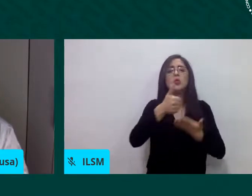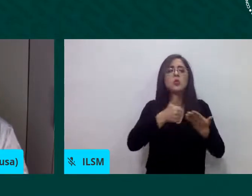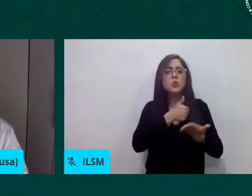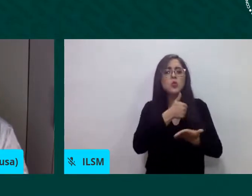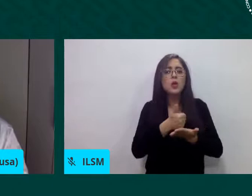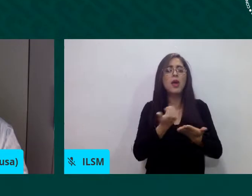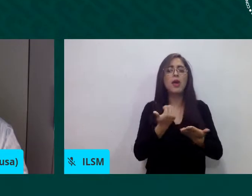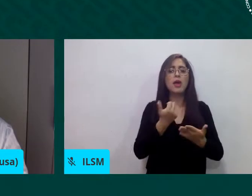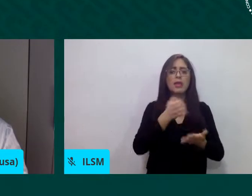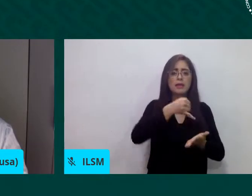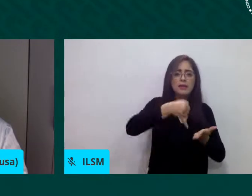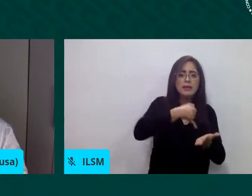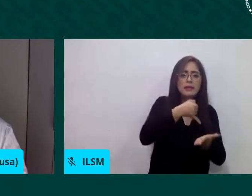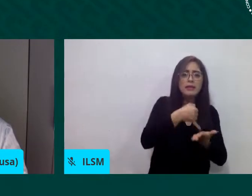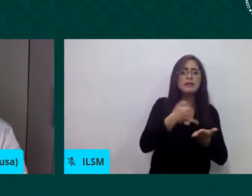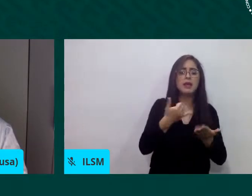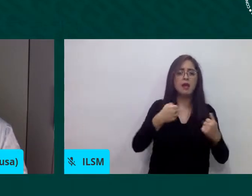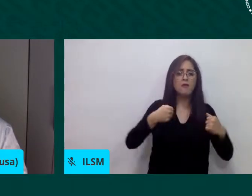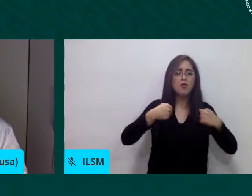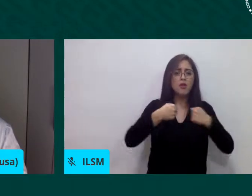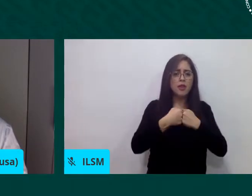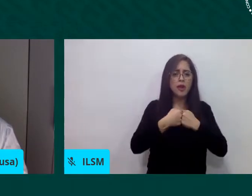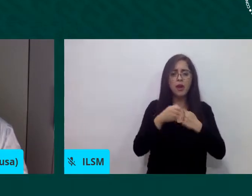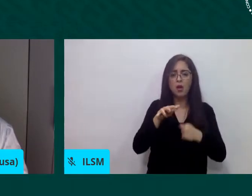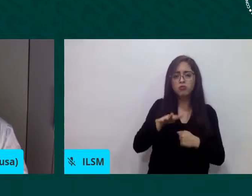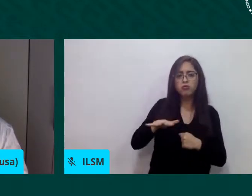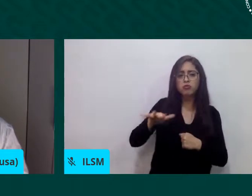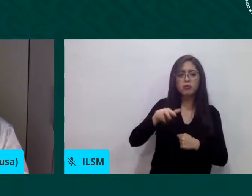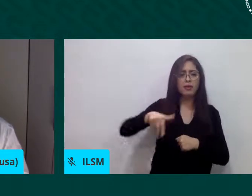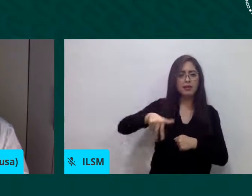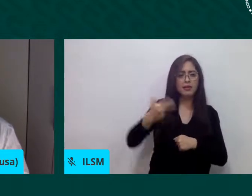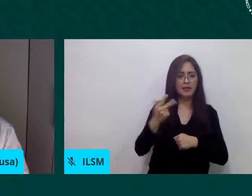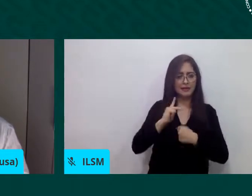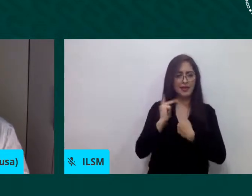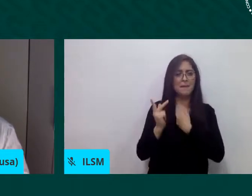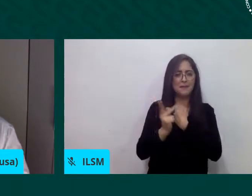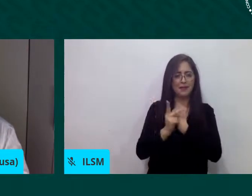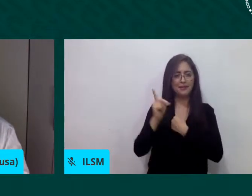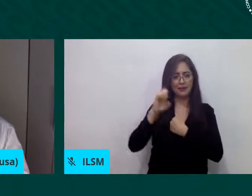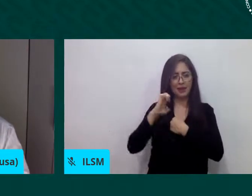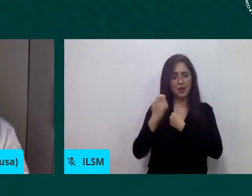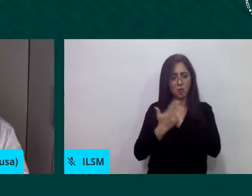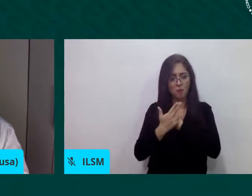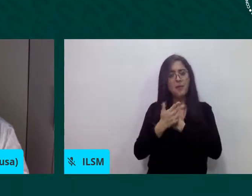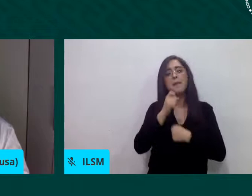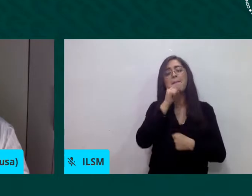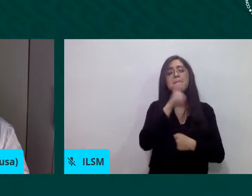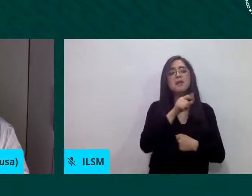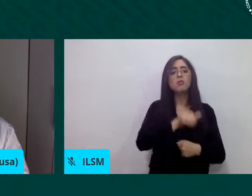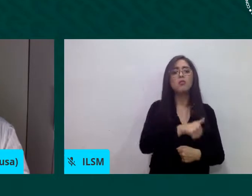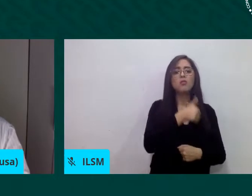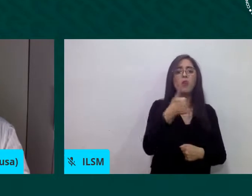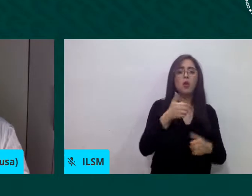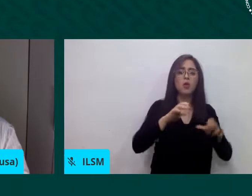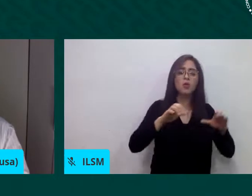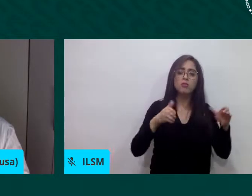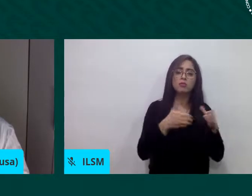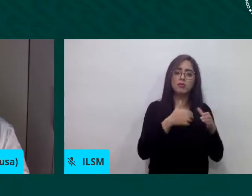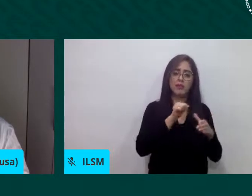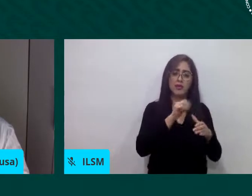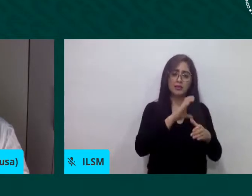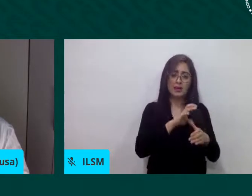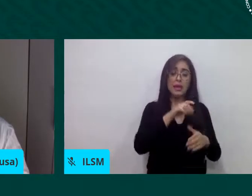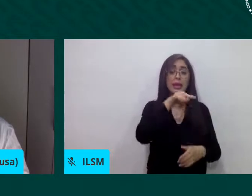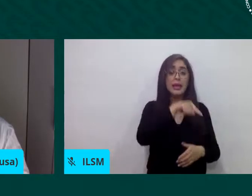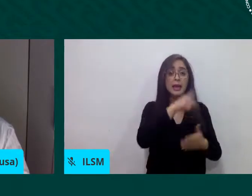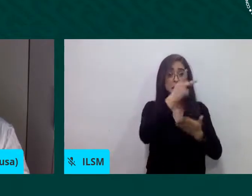de Europa y 16 partners de la sociedad civil. Con este proyecto Snapshots from the Borders y también con la colaboración